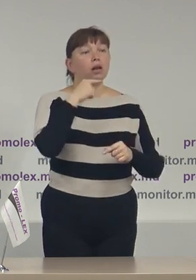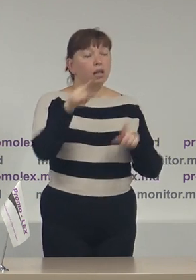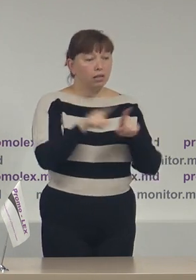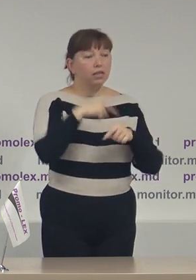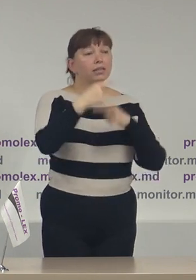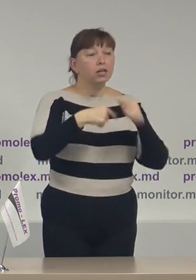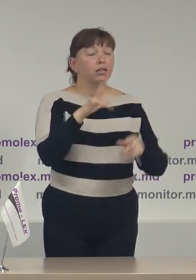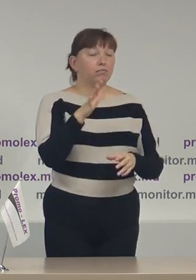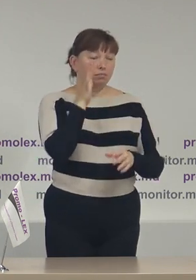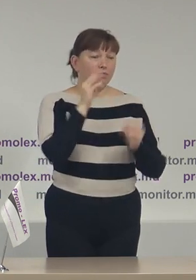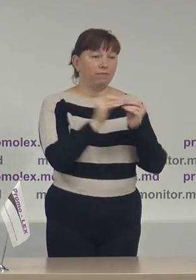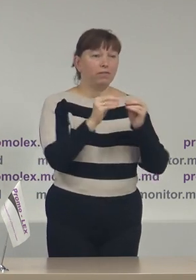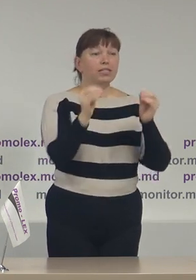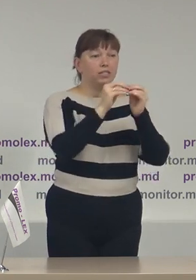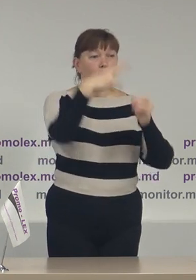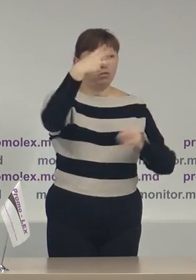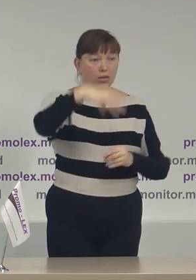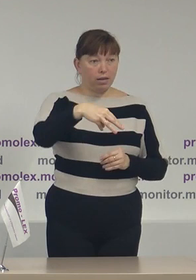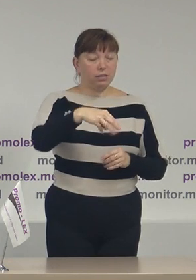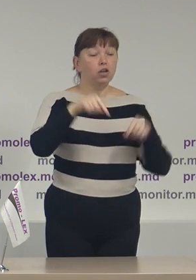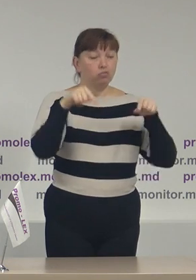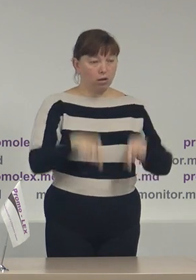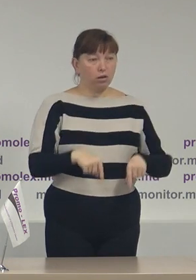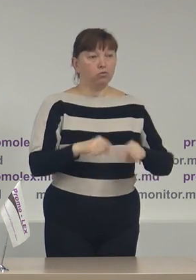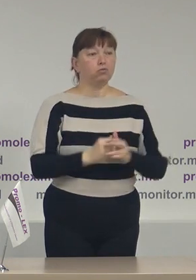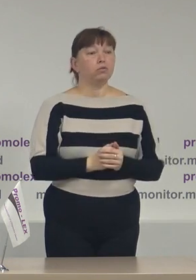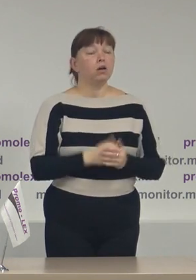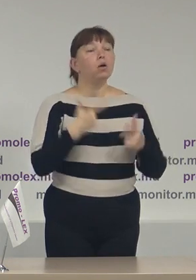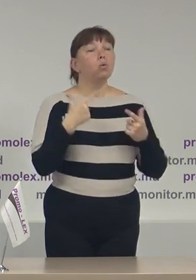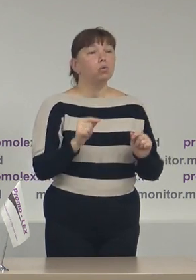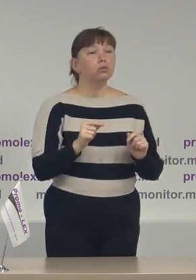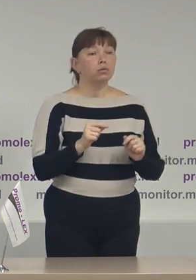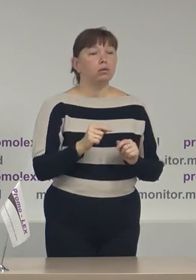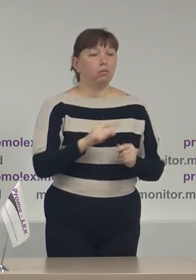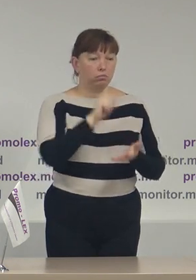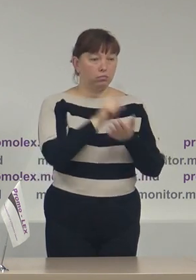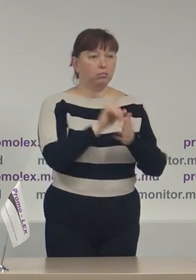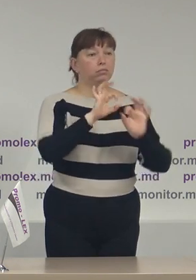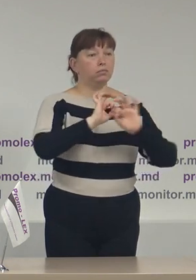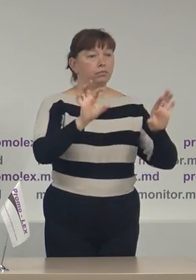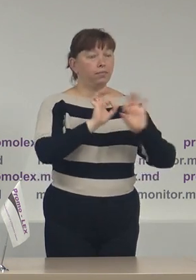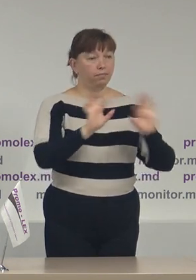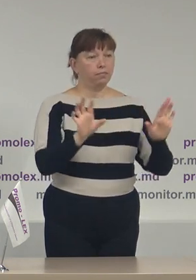la orele 10 și 30 în această sală de conferințe, unde vom prezenta